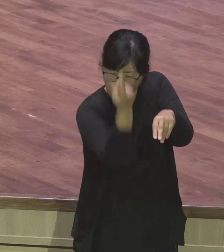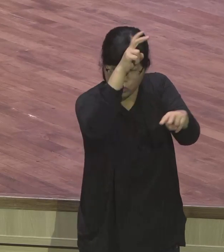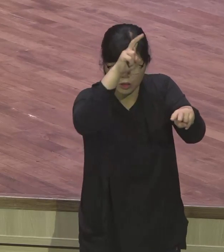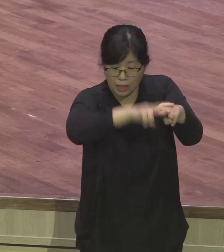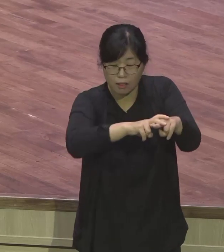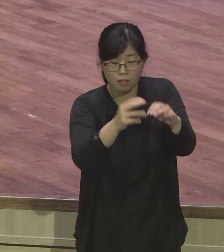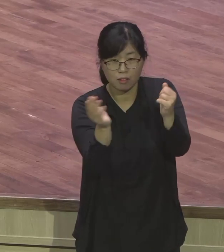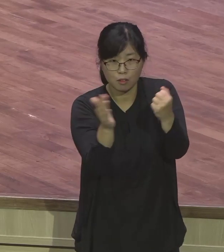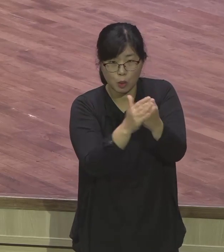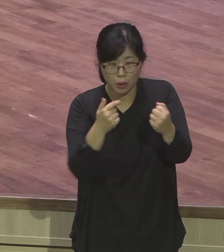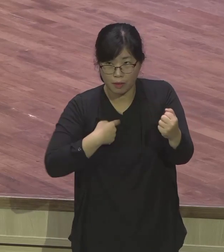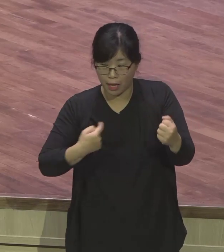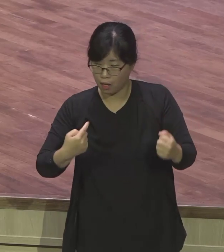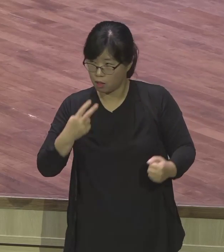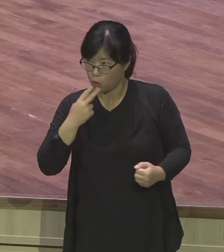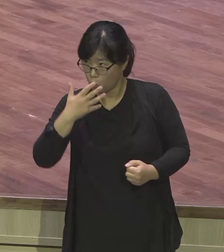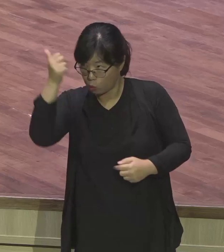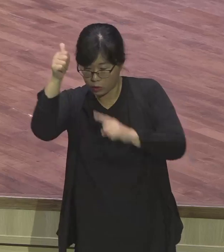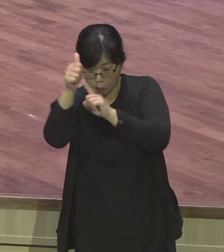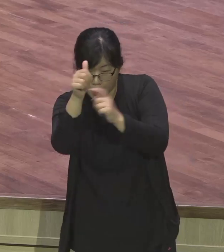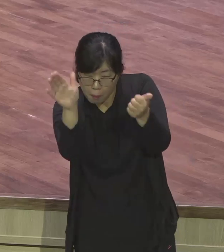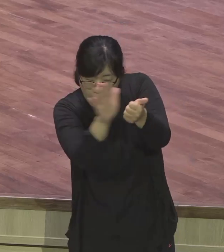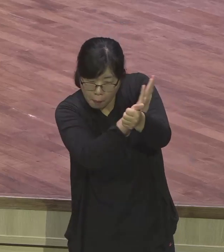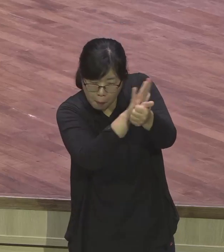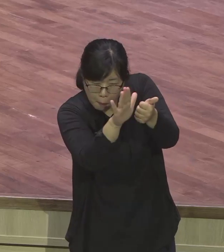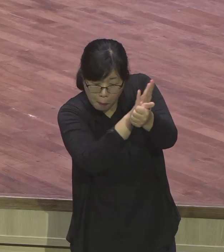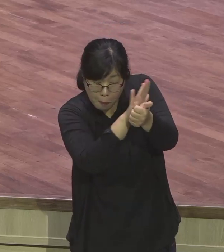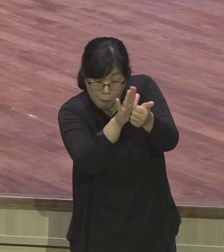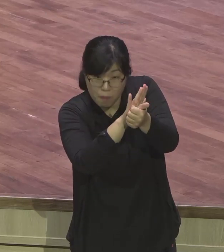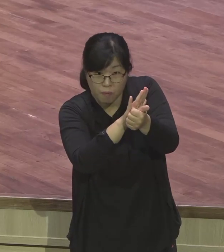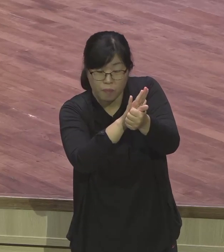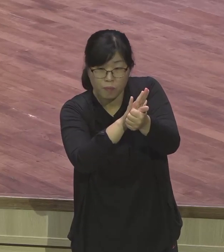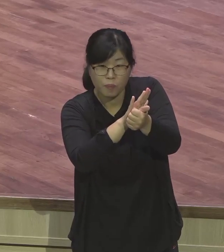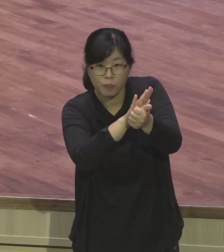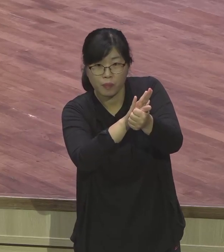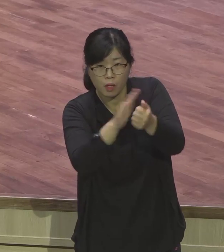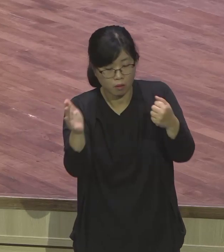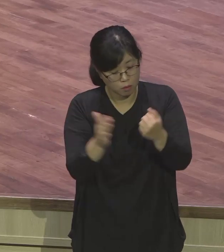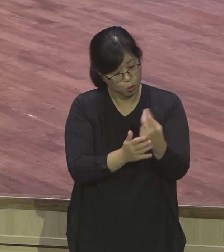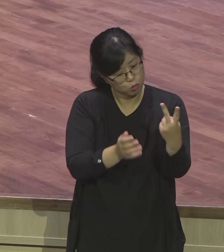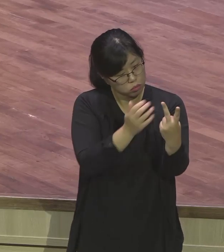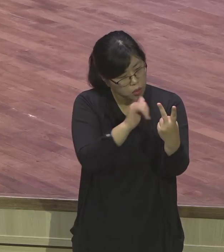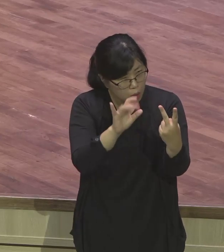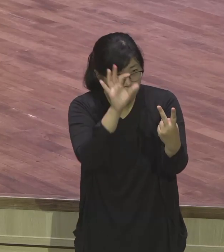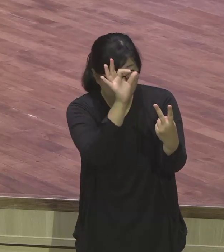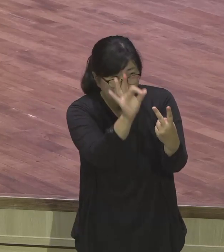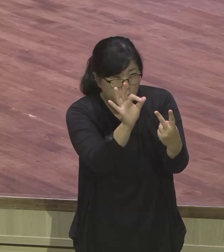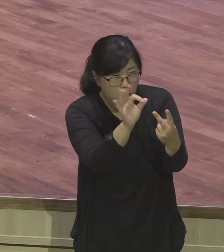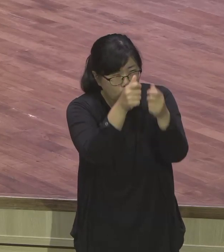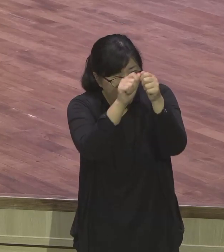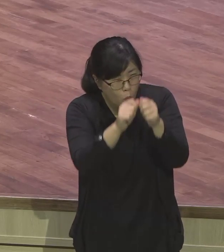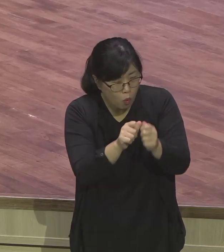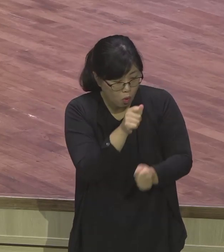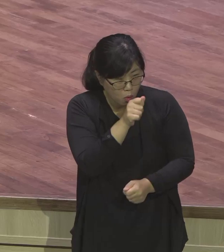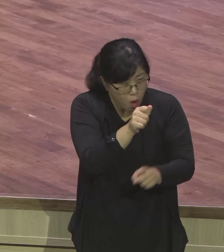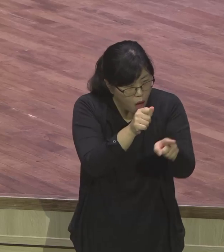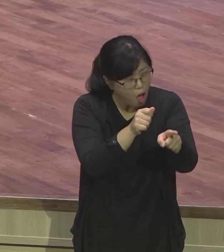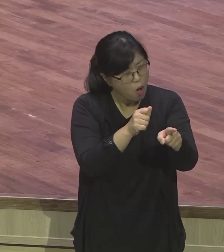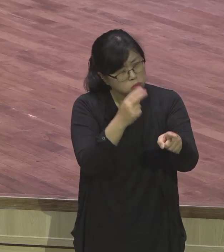다 섬기고 있는데 표정이 다르단 말이에요. 평소 때하고. 그래서 이것은 이